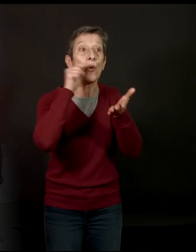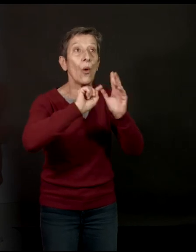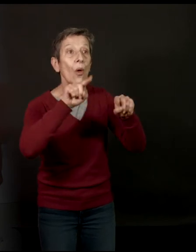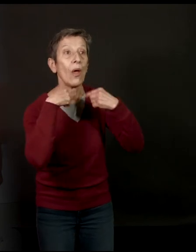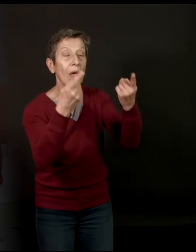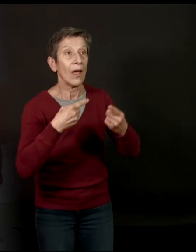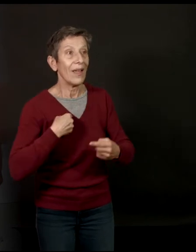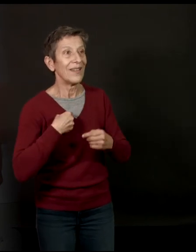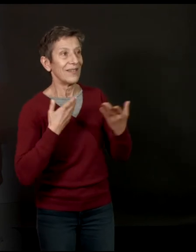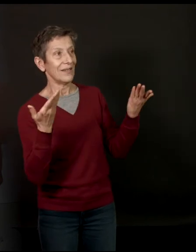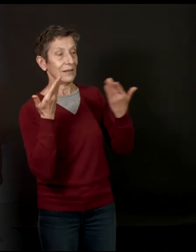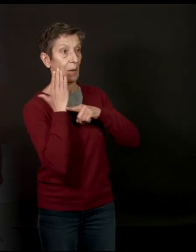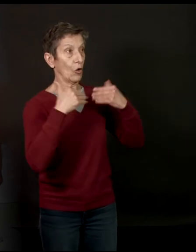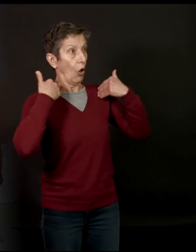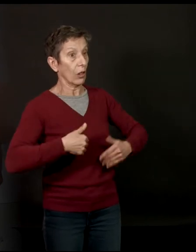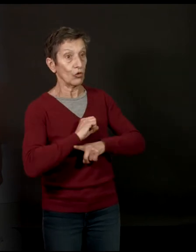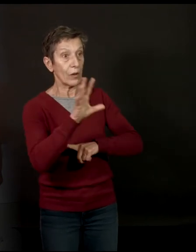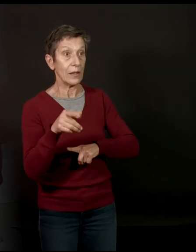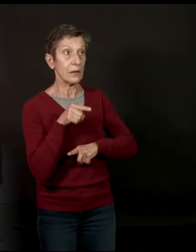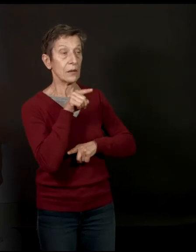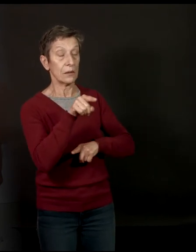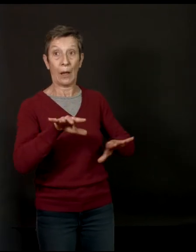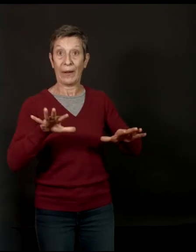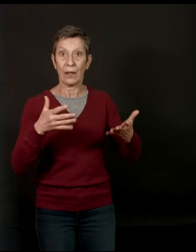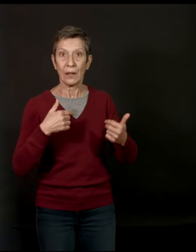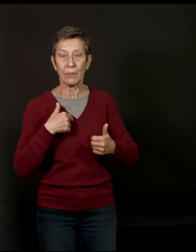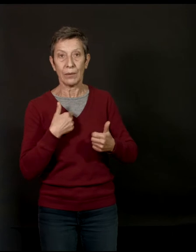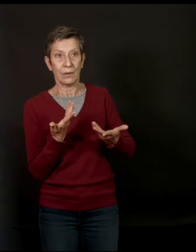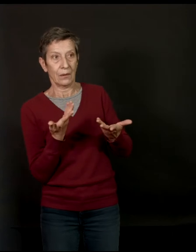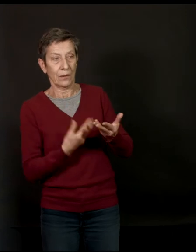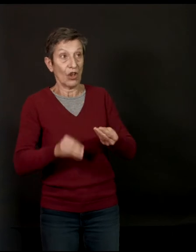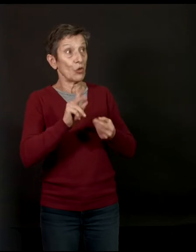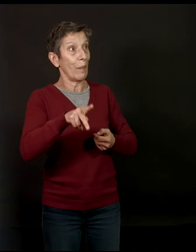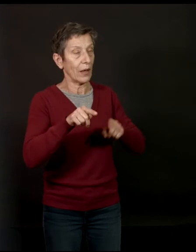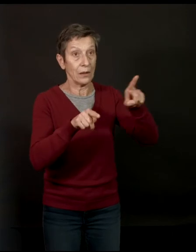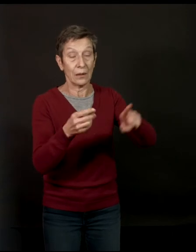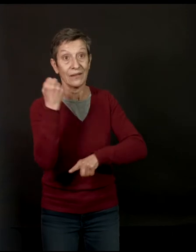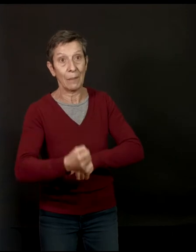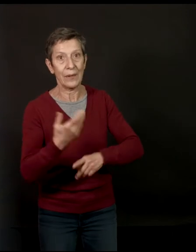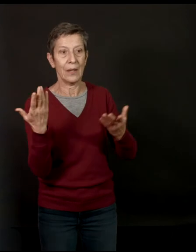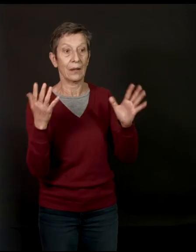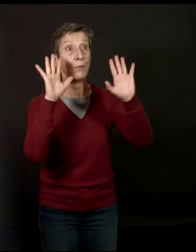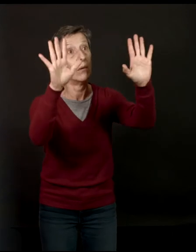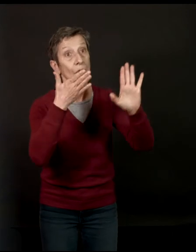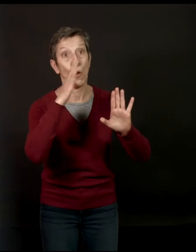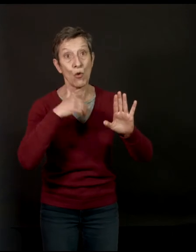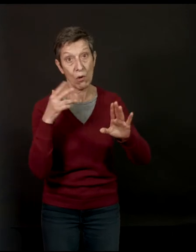« Bonjour, je suis journaliste », déjà, ce n pas terrible. Quand vous dites « Je viens de Paris », et vous aggravez votre cas, Dieu merci, je n pas de caméra ». Mais c'est limite.